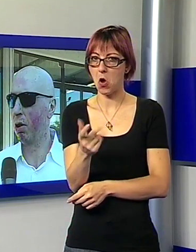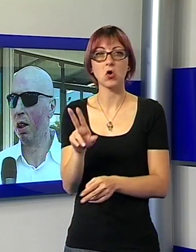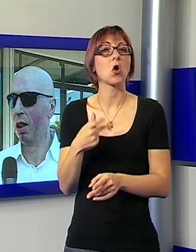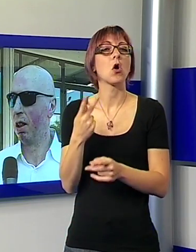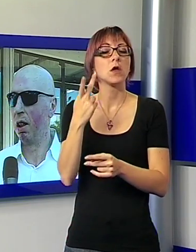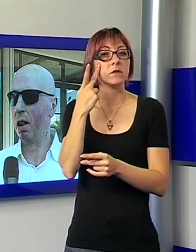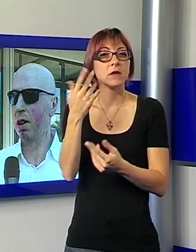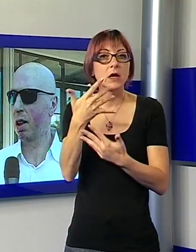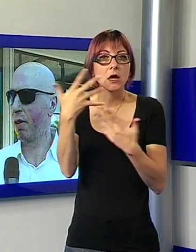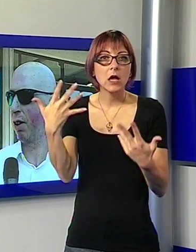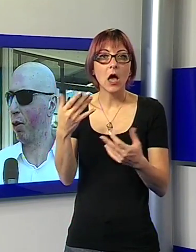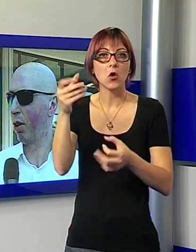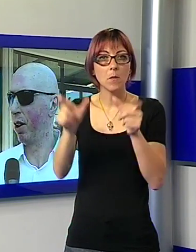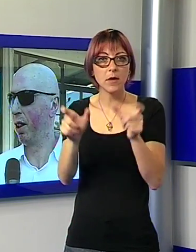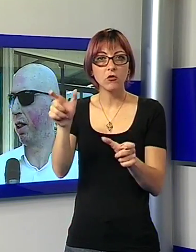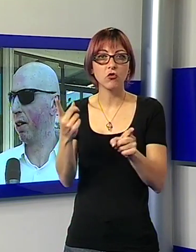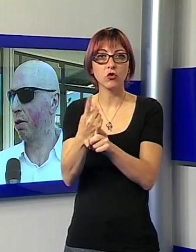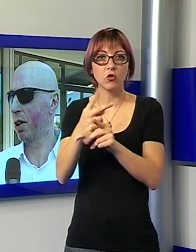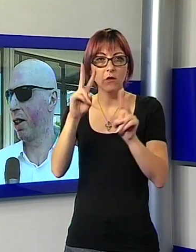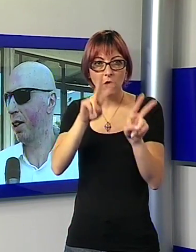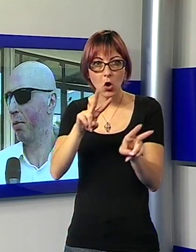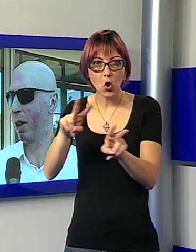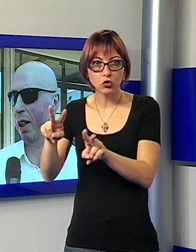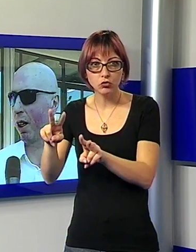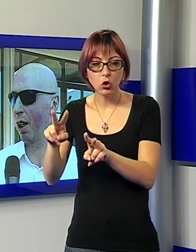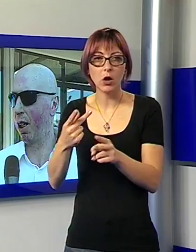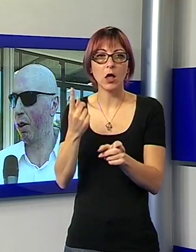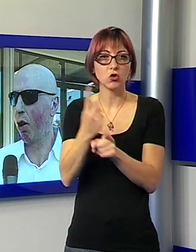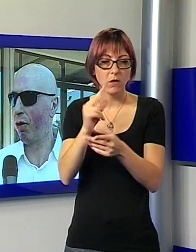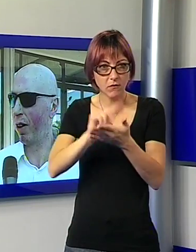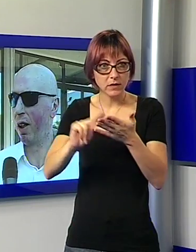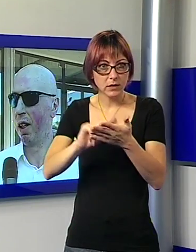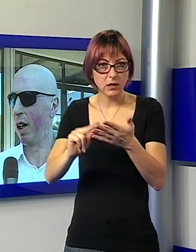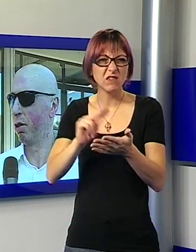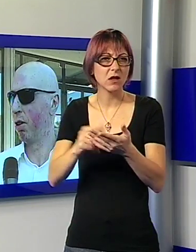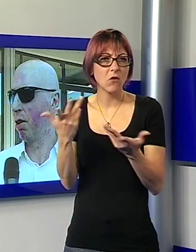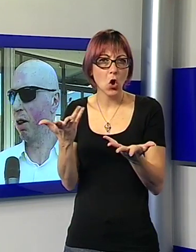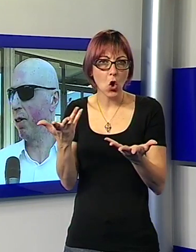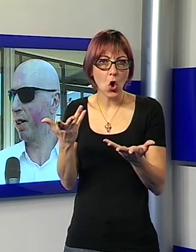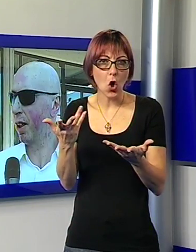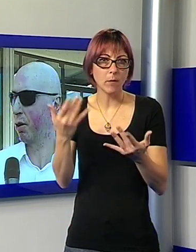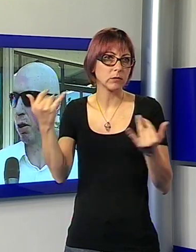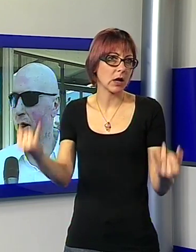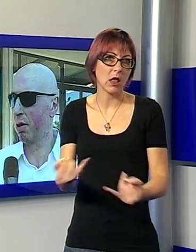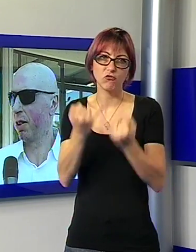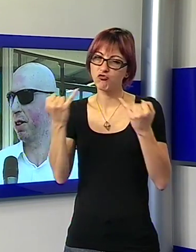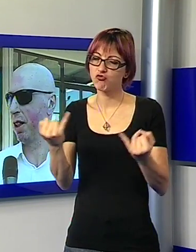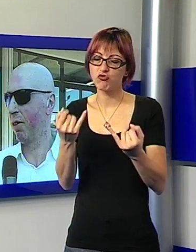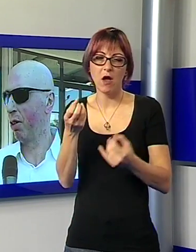scrivere fogli, le hanno scritte in maniera goffa, hanno inventato cose che non esistevano,